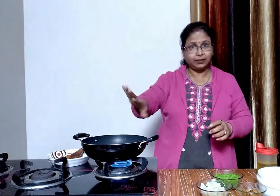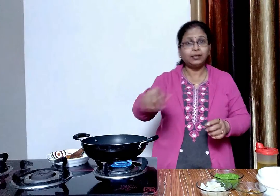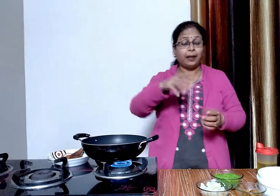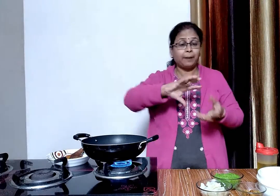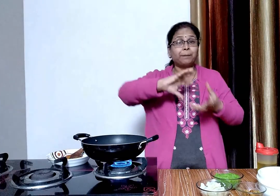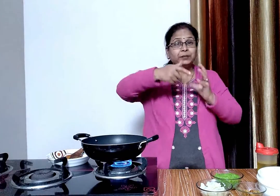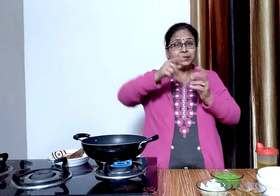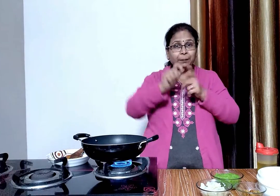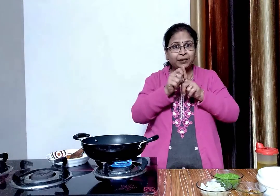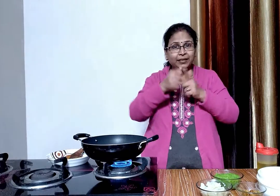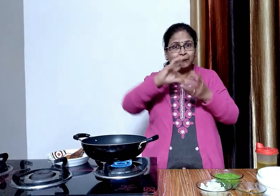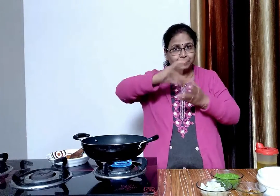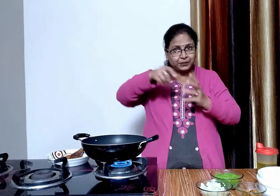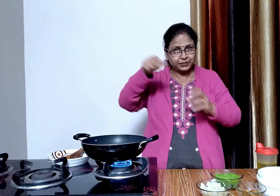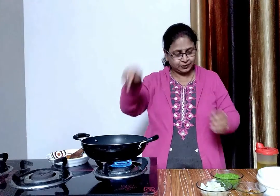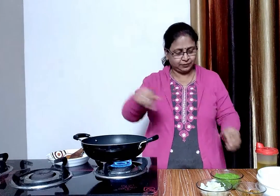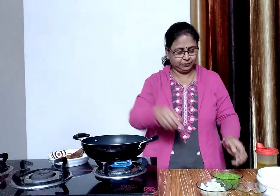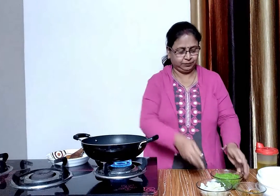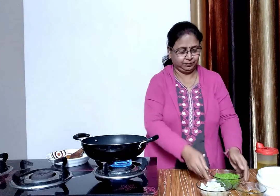अब इसमें मटर का पेस डालेंगे